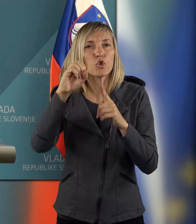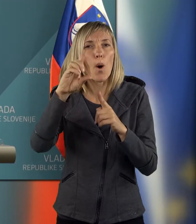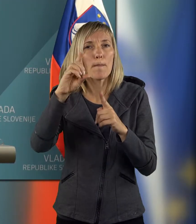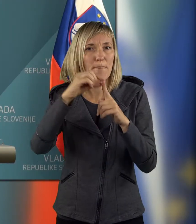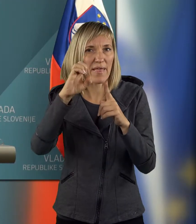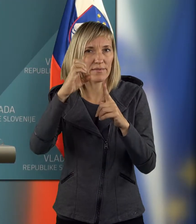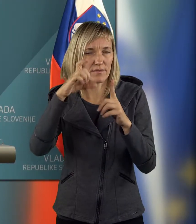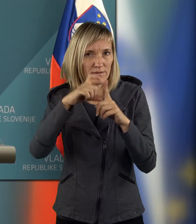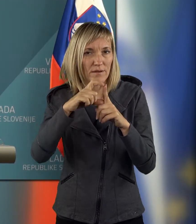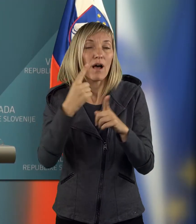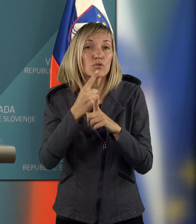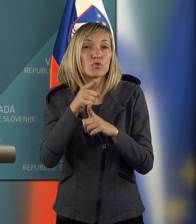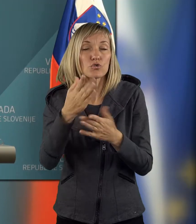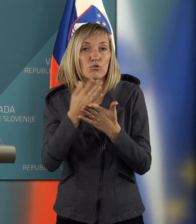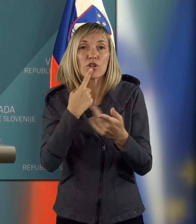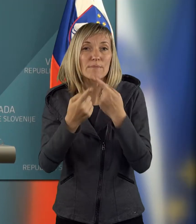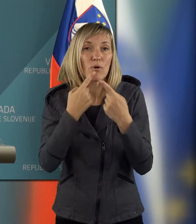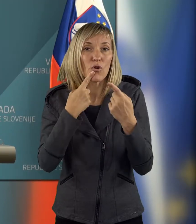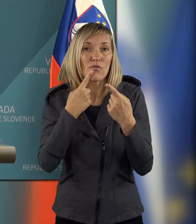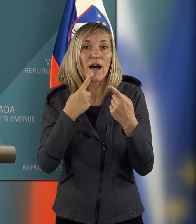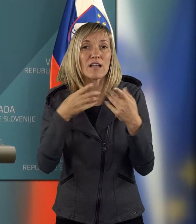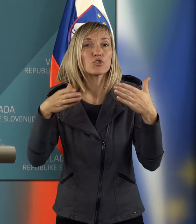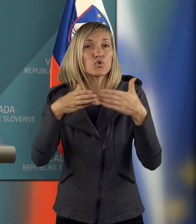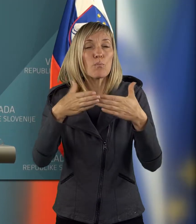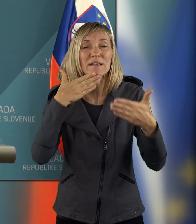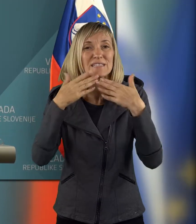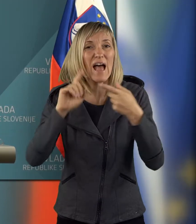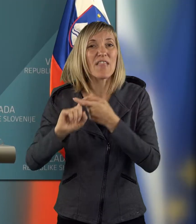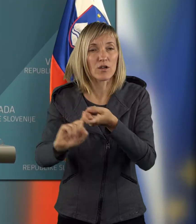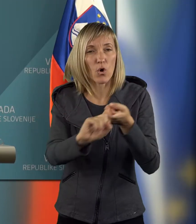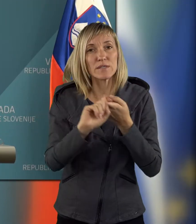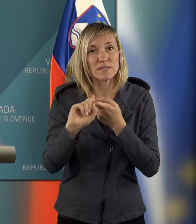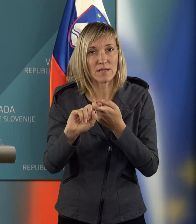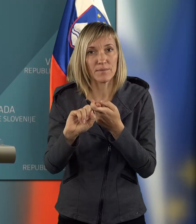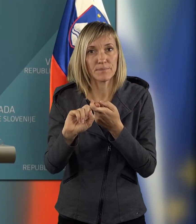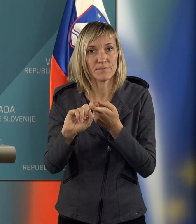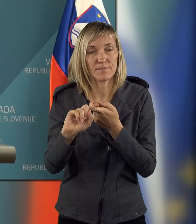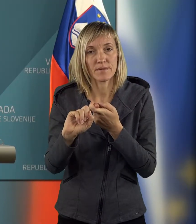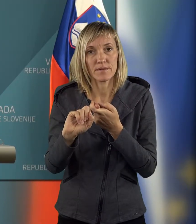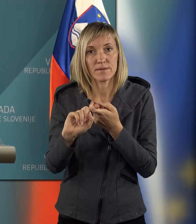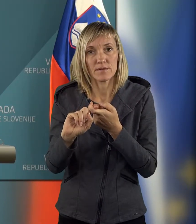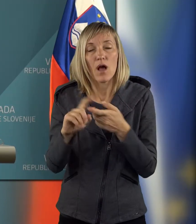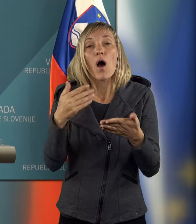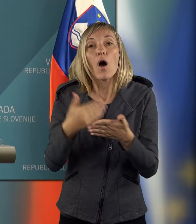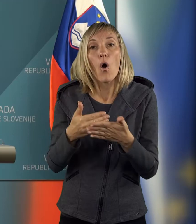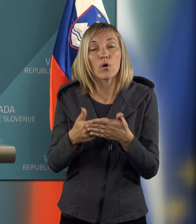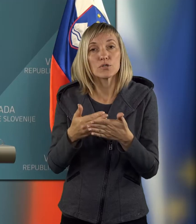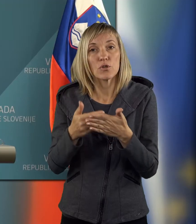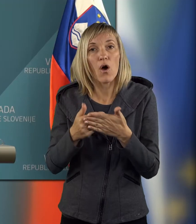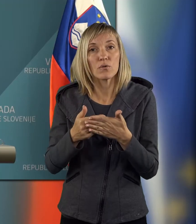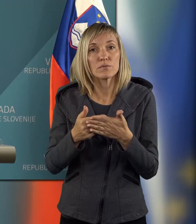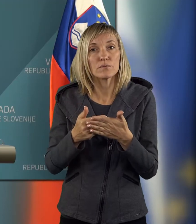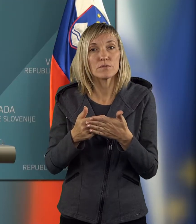da smo tudi o tem na vrhu koalicije, bi rekla, diskutirali. Osnovno